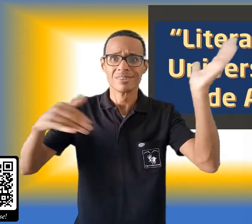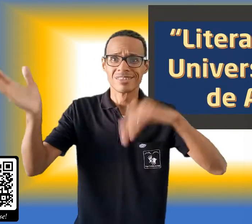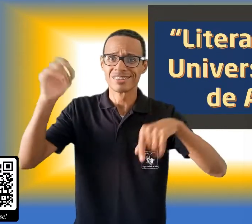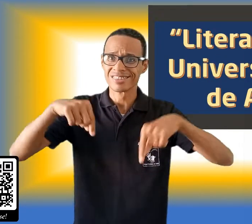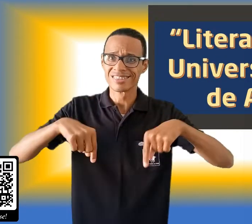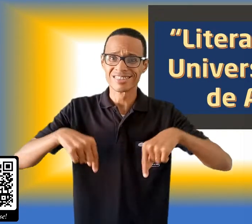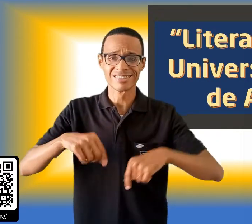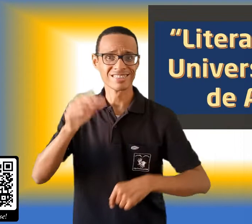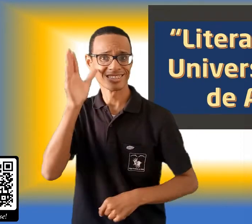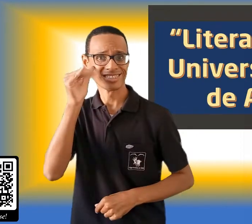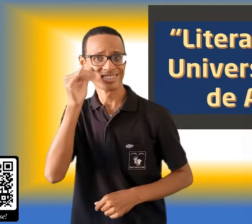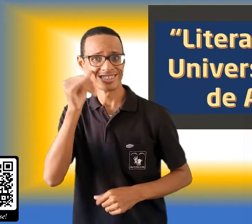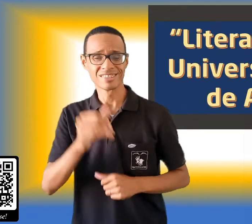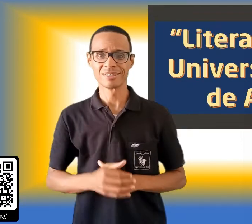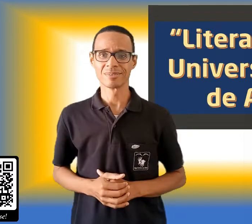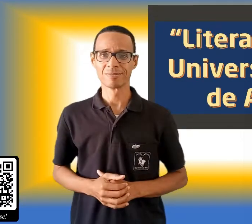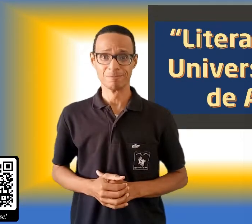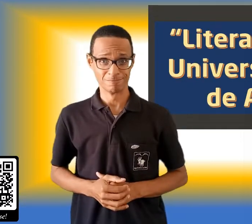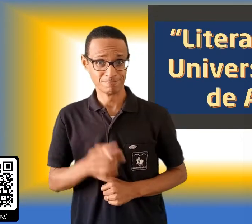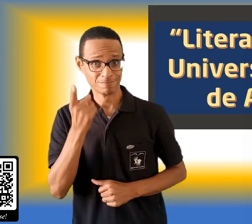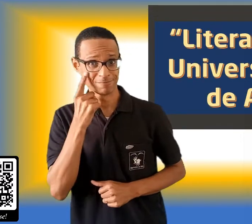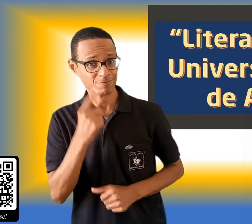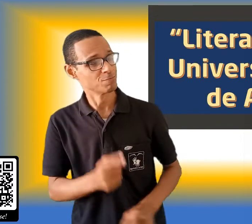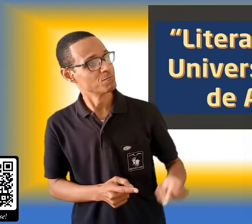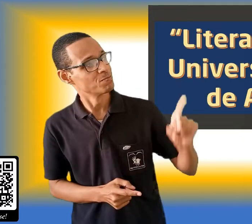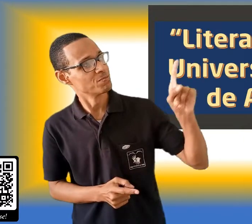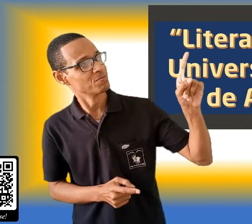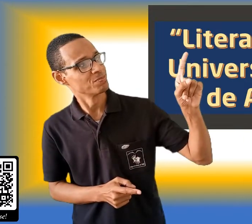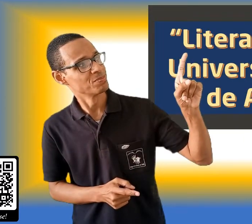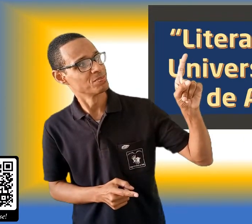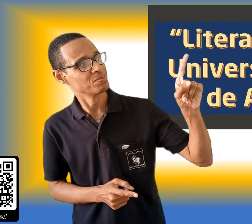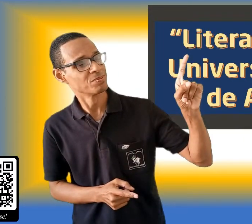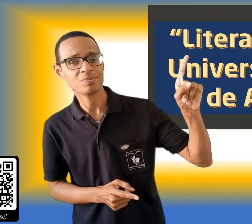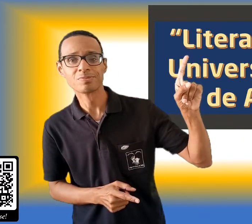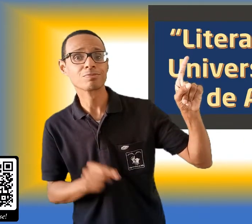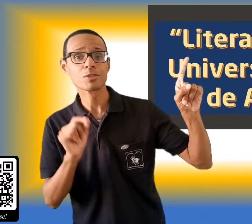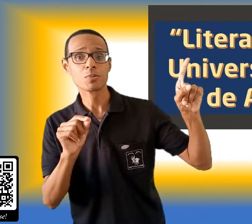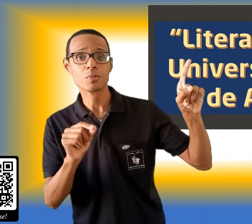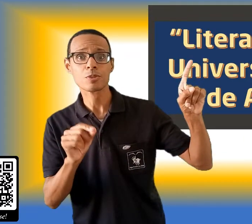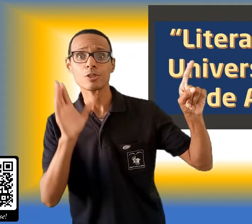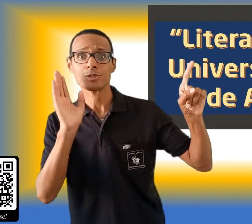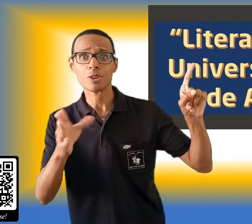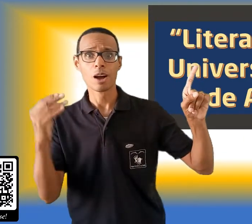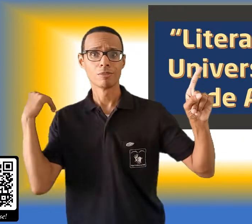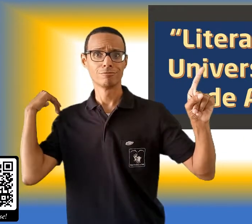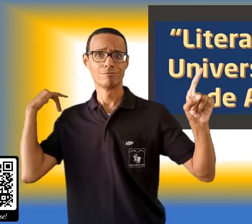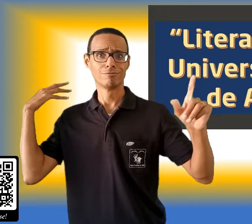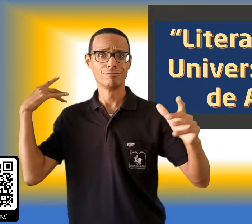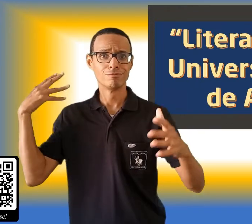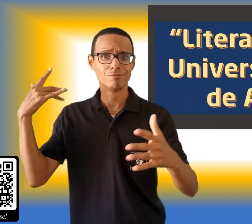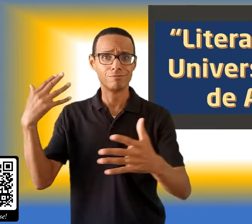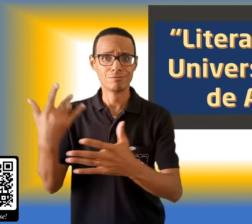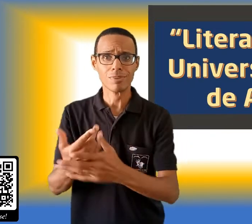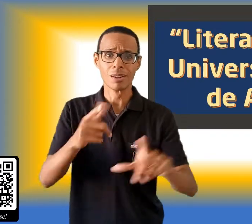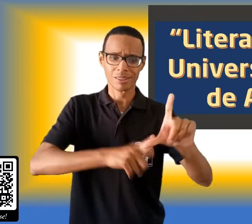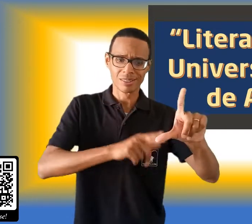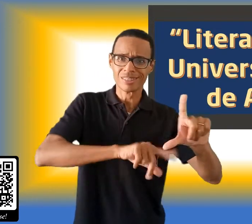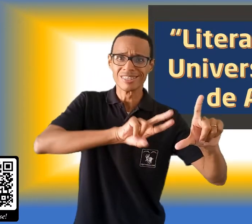apreciar o canal. Neste card aqui acima, você vai encontrar todas as outras letras que já